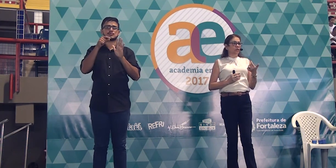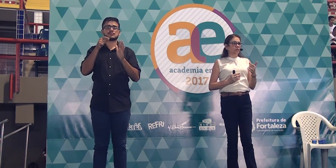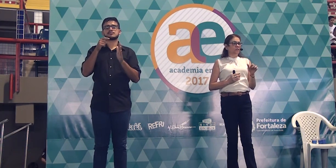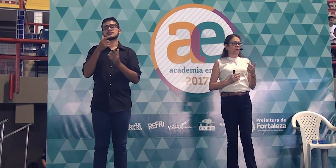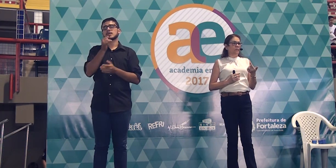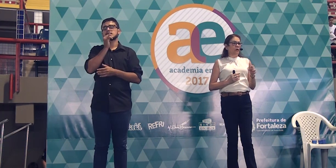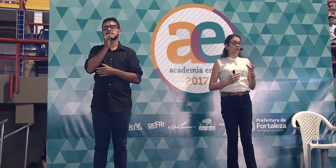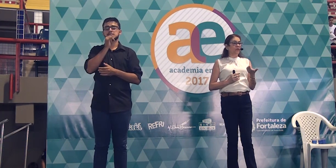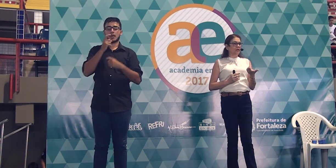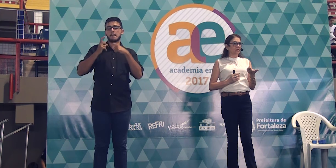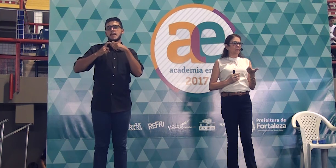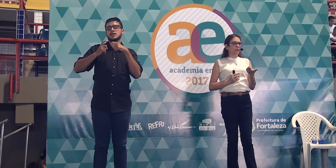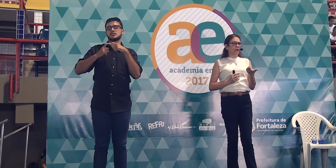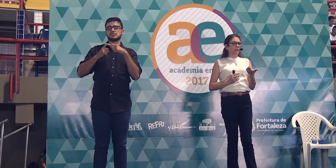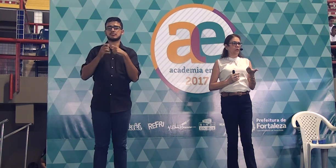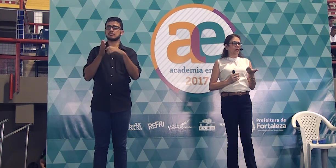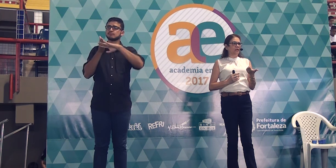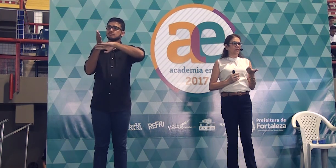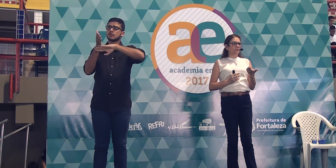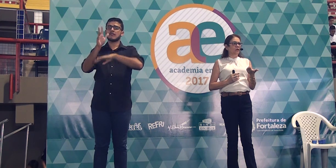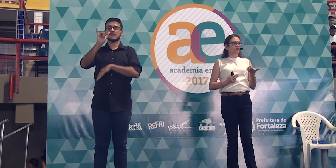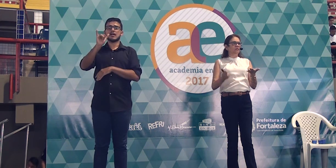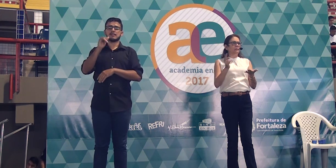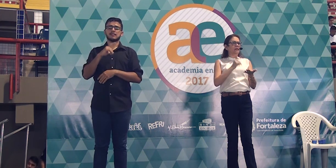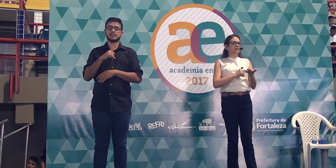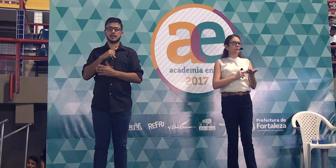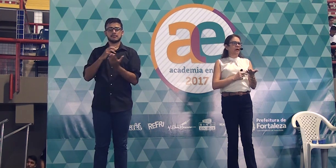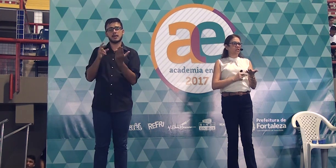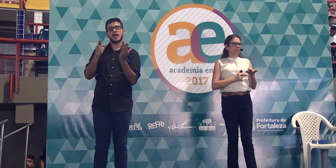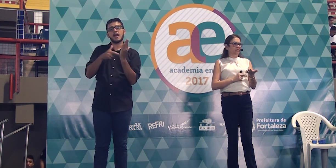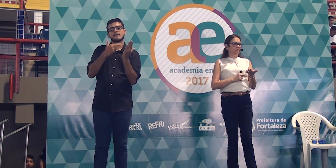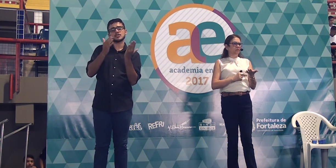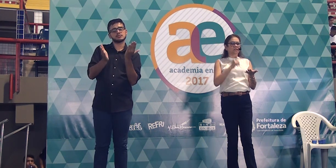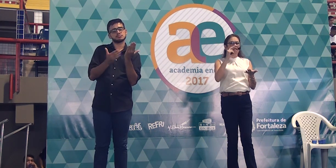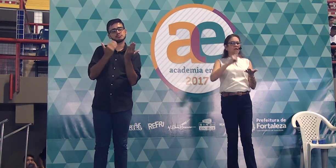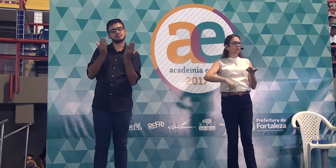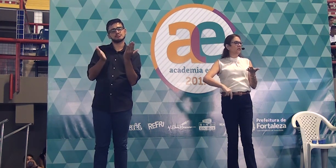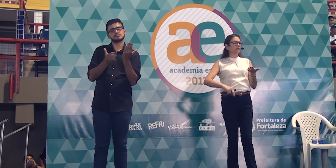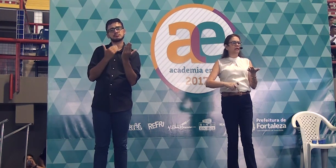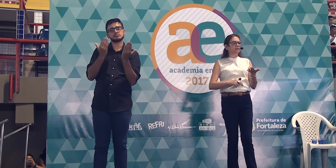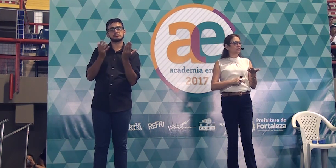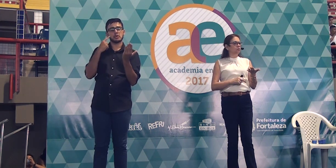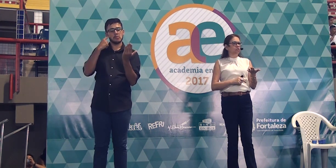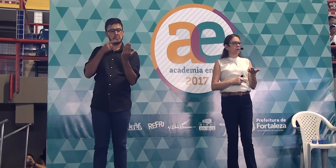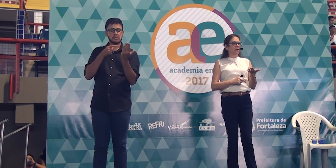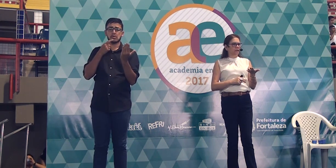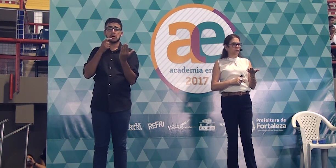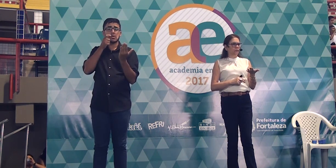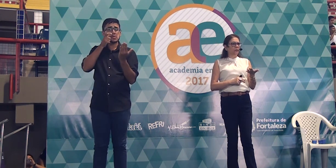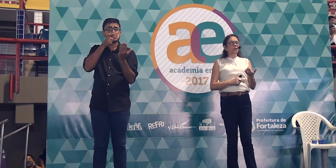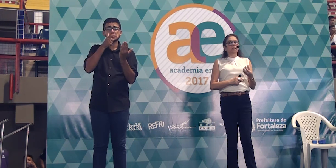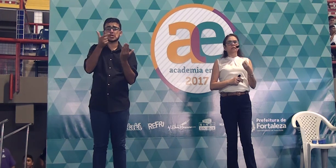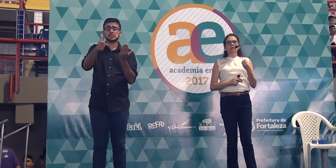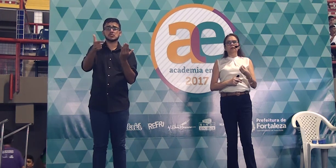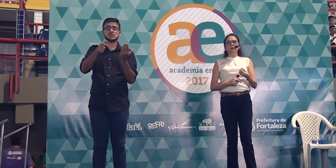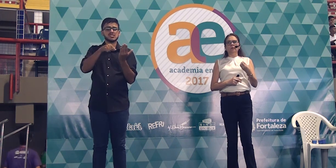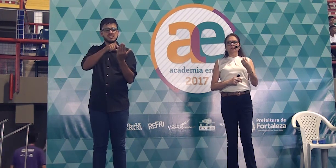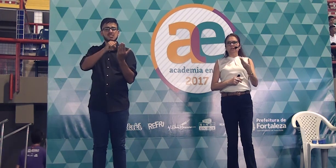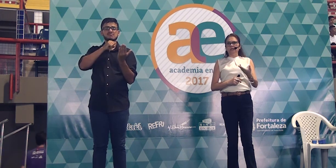Se a introdução é mal feita, mal elaborada, você passa a página. Você não tem interesse em continuar lendo.